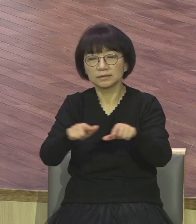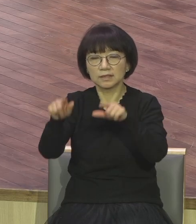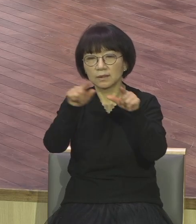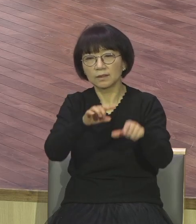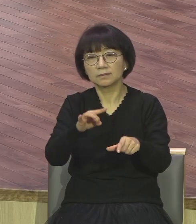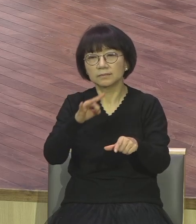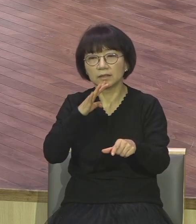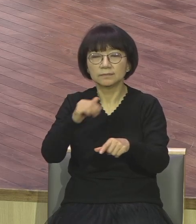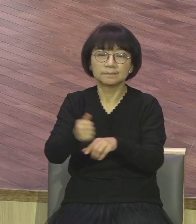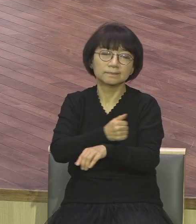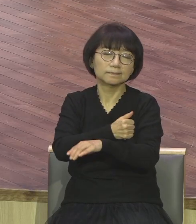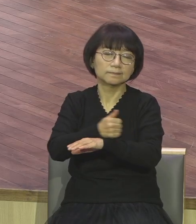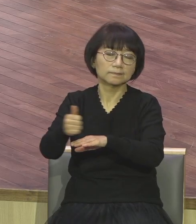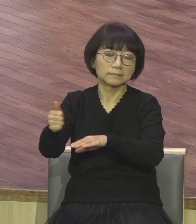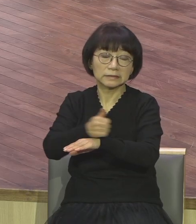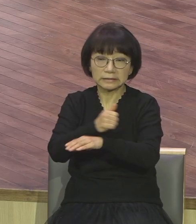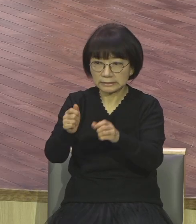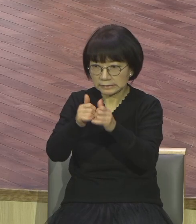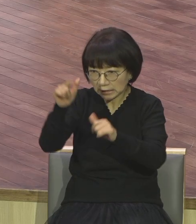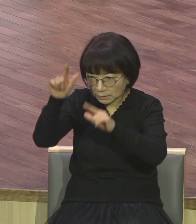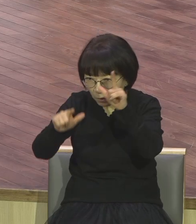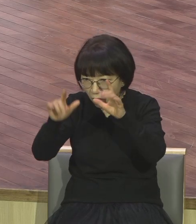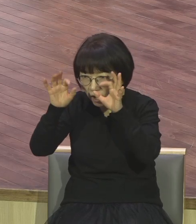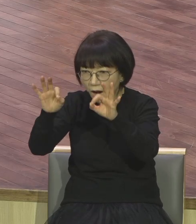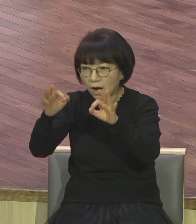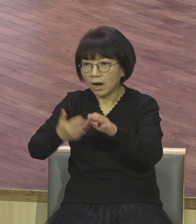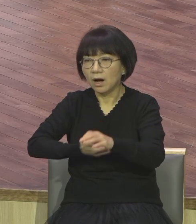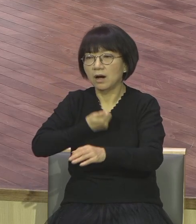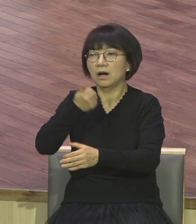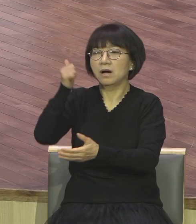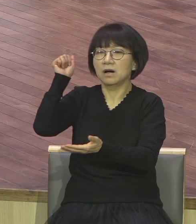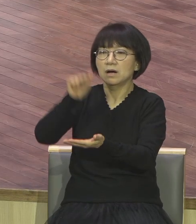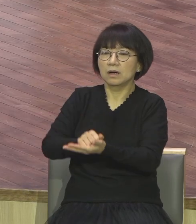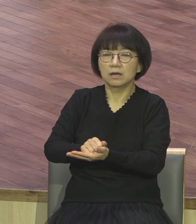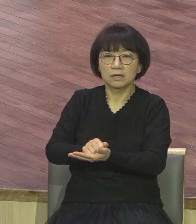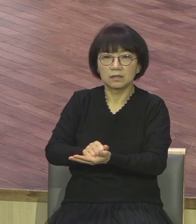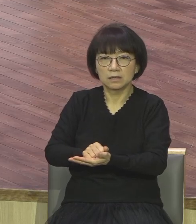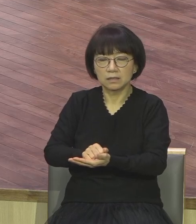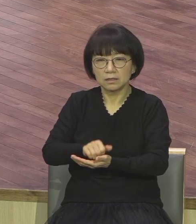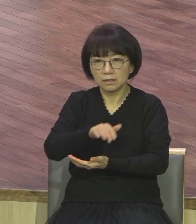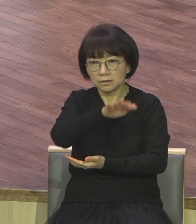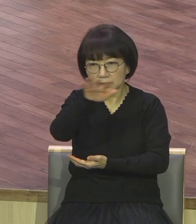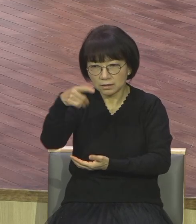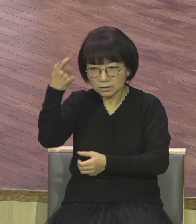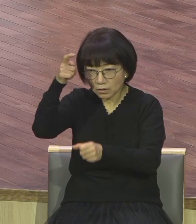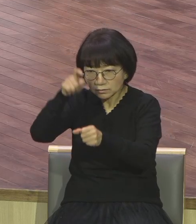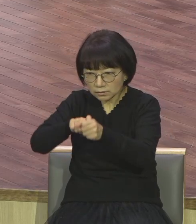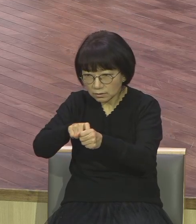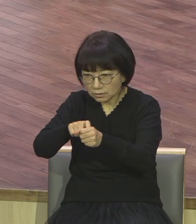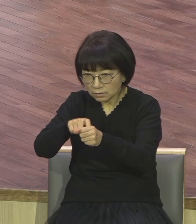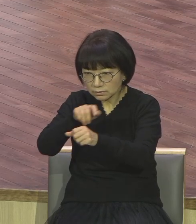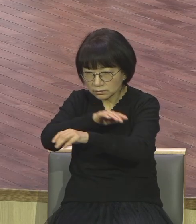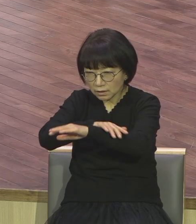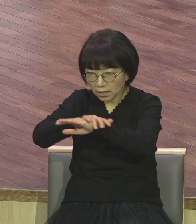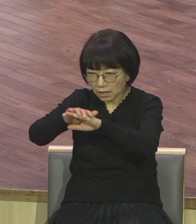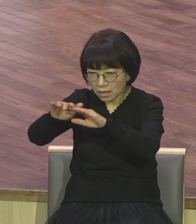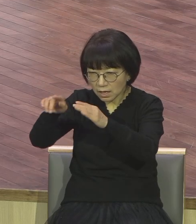우리는 영적으로 바라보셔야 돼요 교인이 타락하면